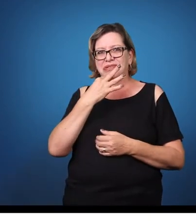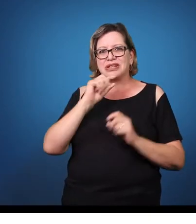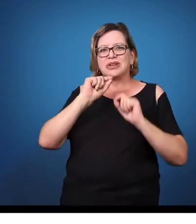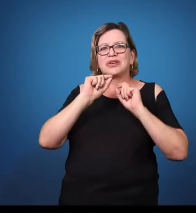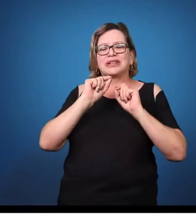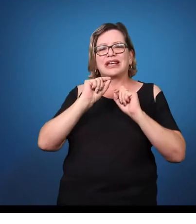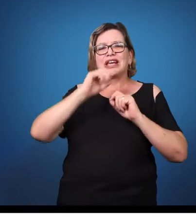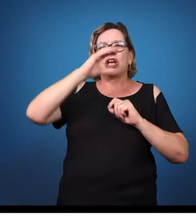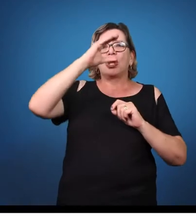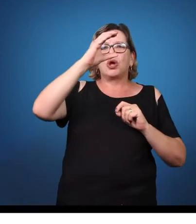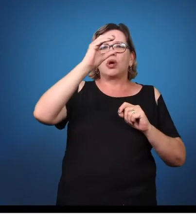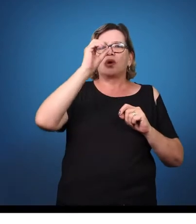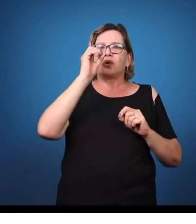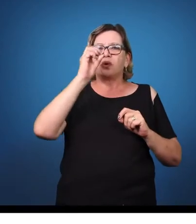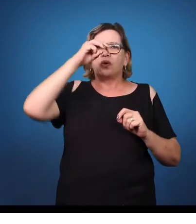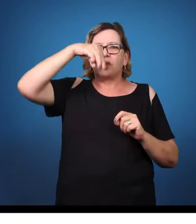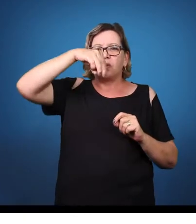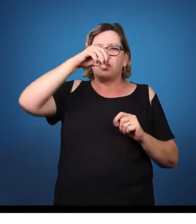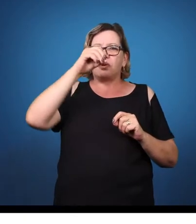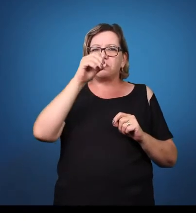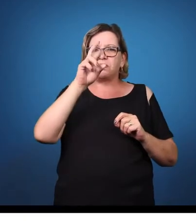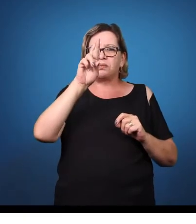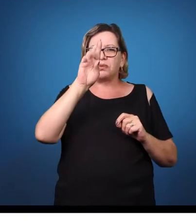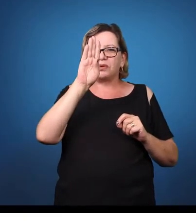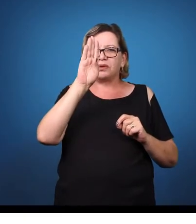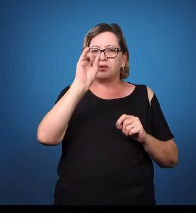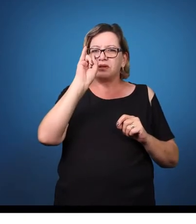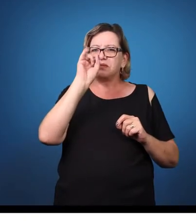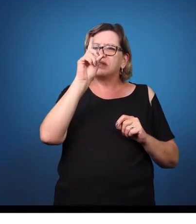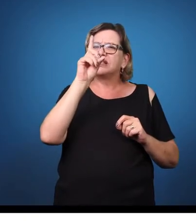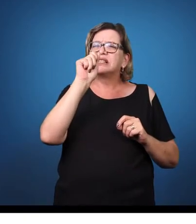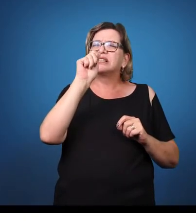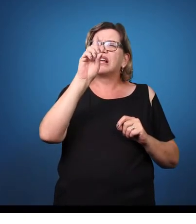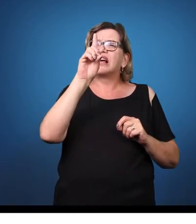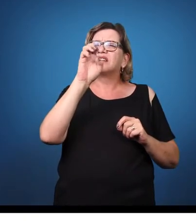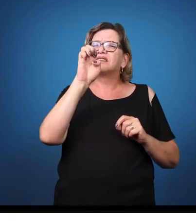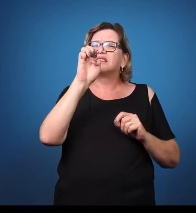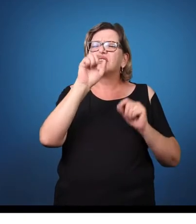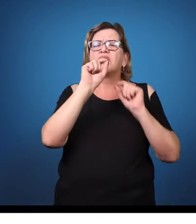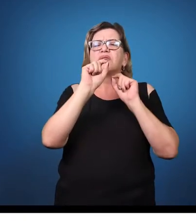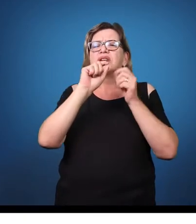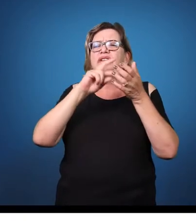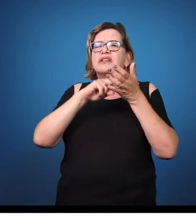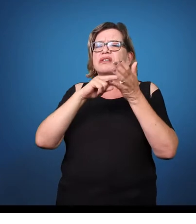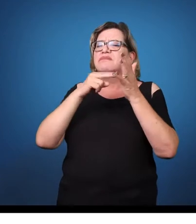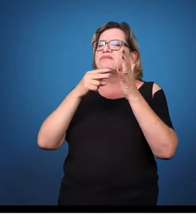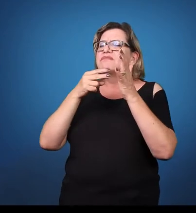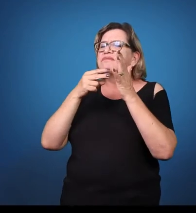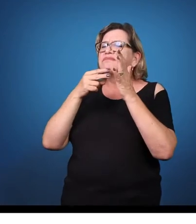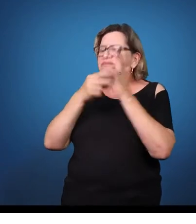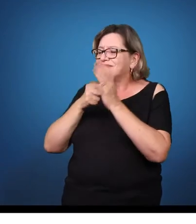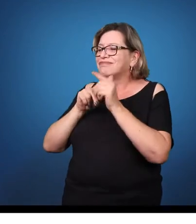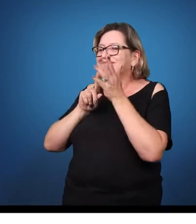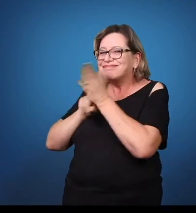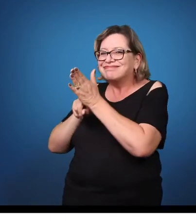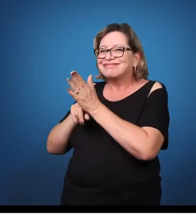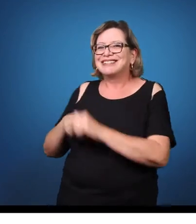consequências que essa síndrome, esse transtorno, esse distúrbio, traz para a pessoa.